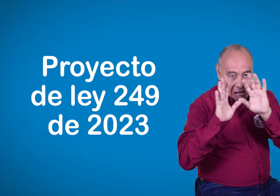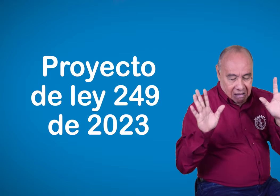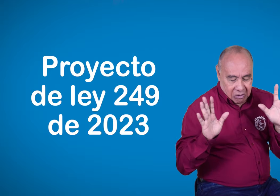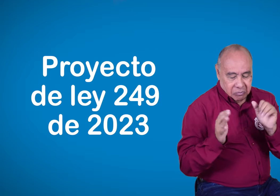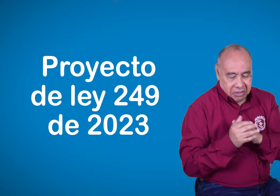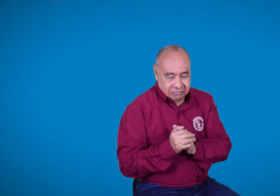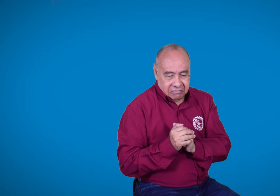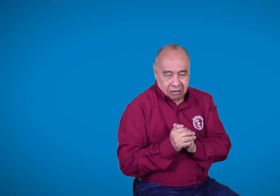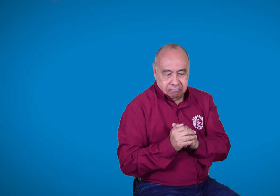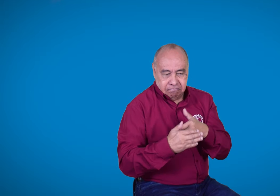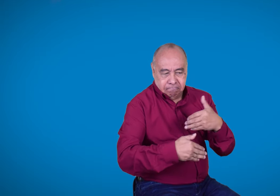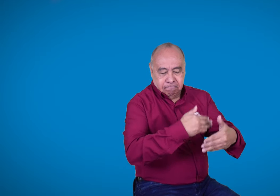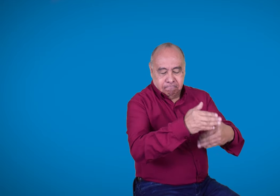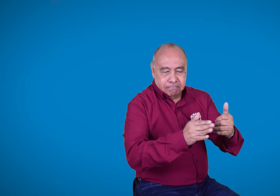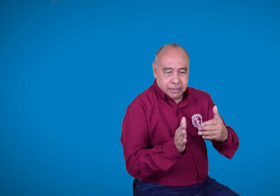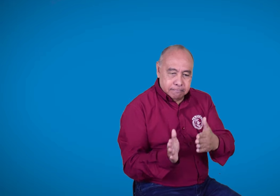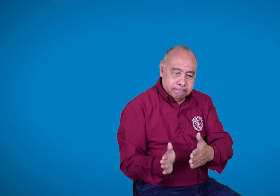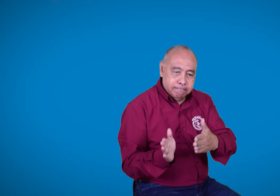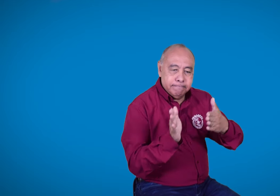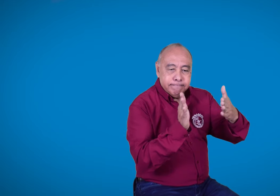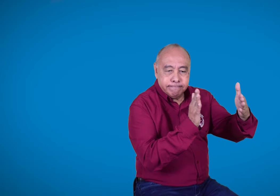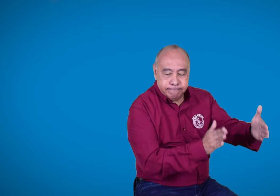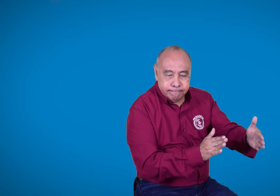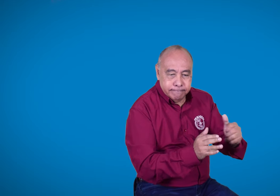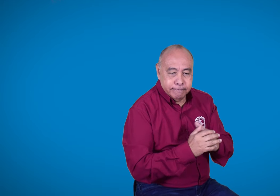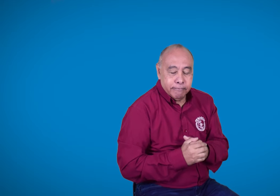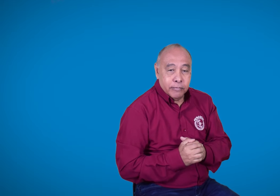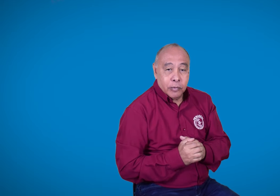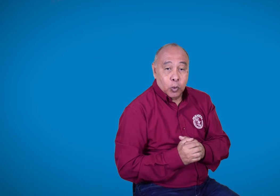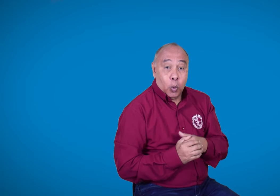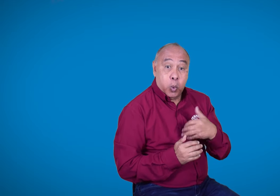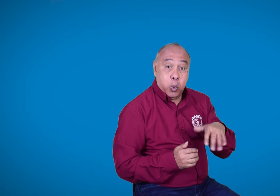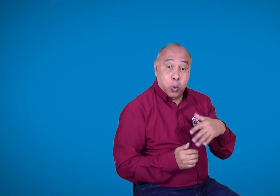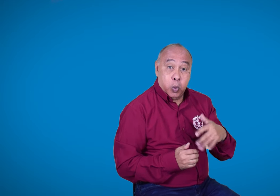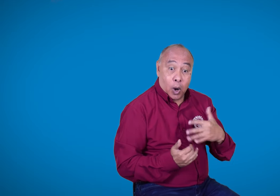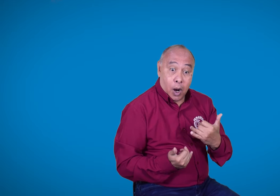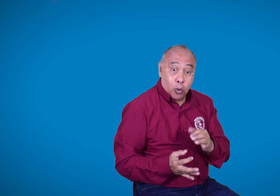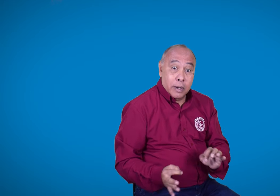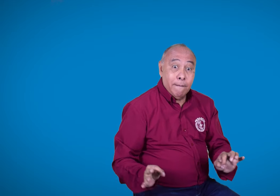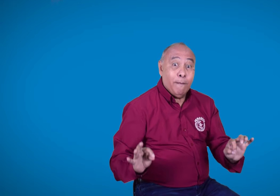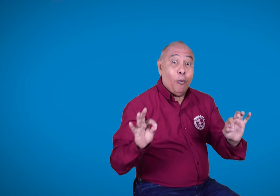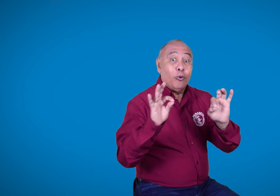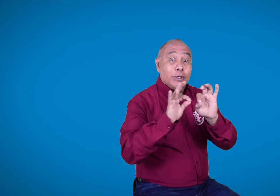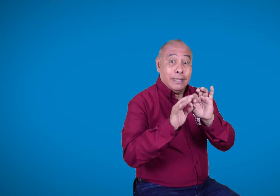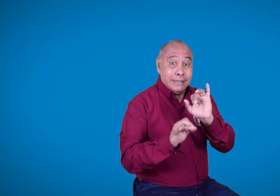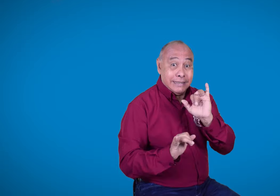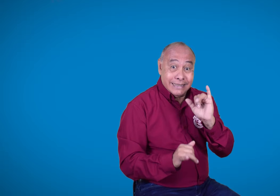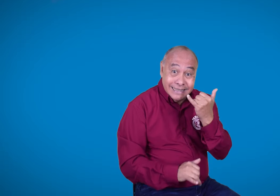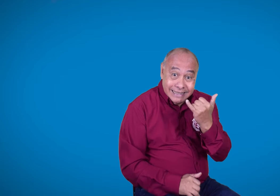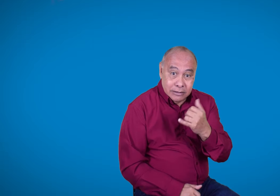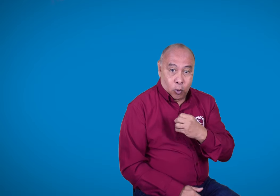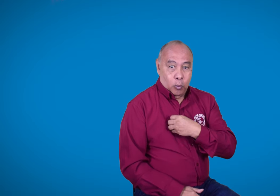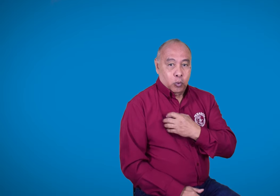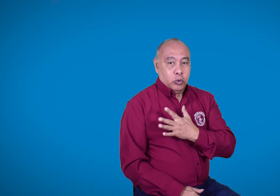oportunidad de gran importancia. Algunas personas sordas mencionan que hay un crecimiento en el protagonismo para el servicio de